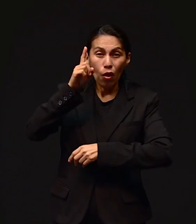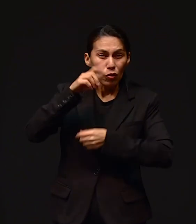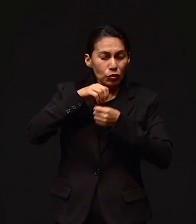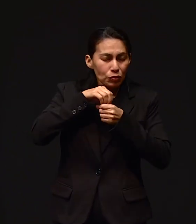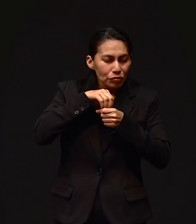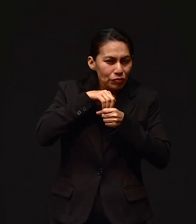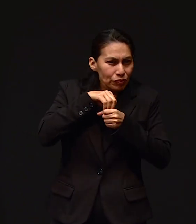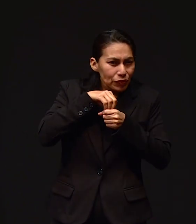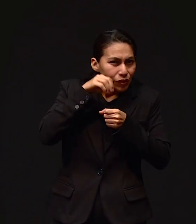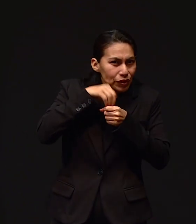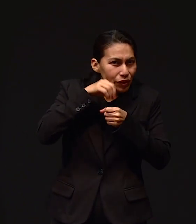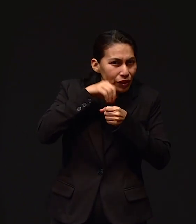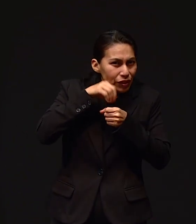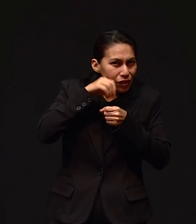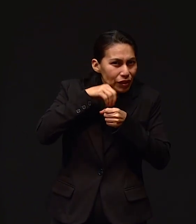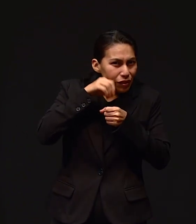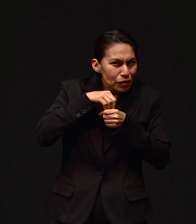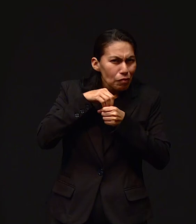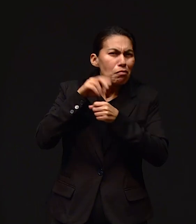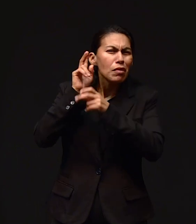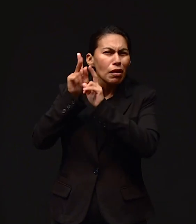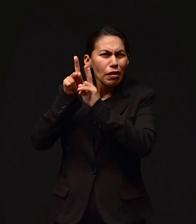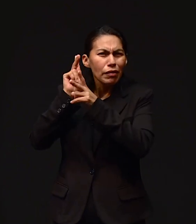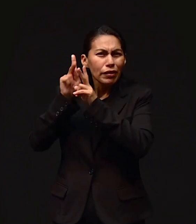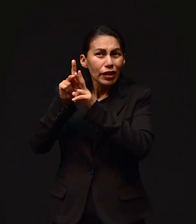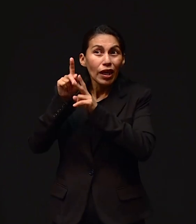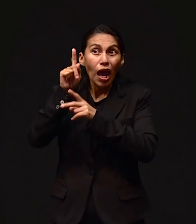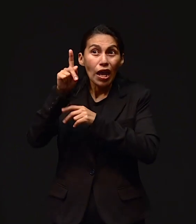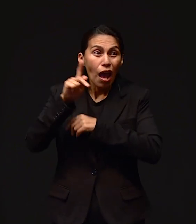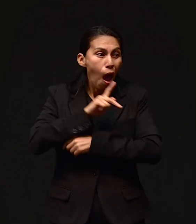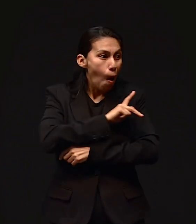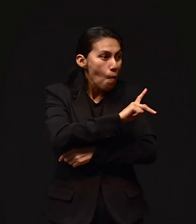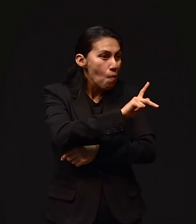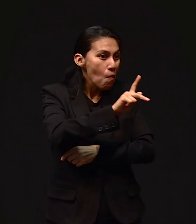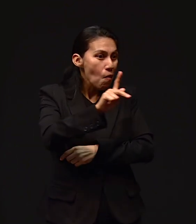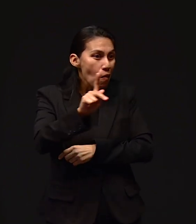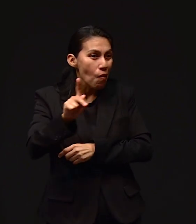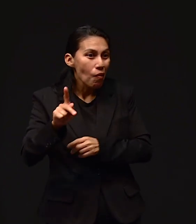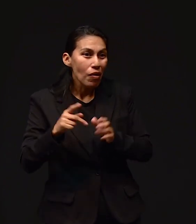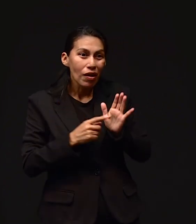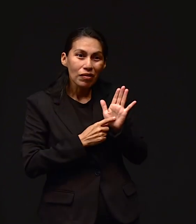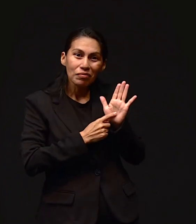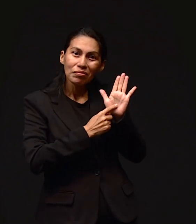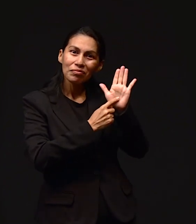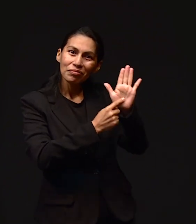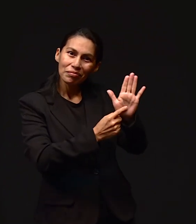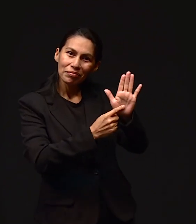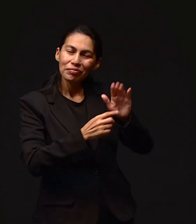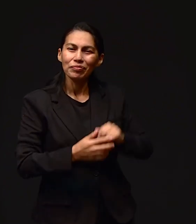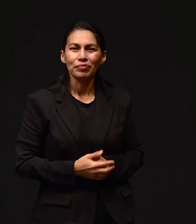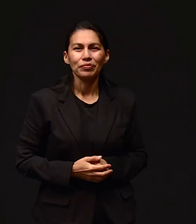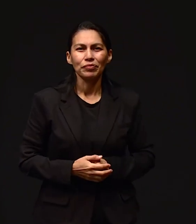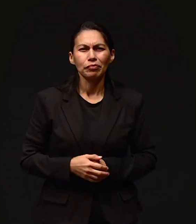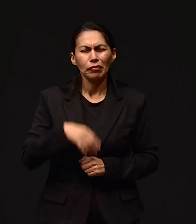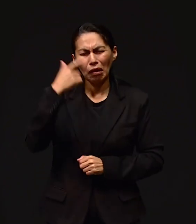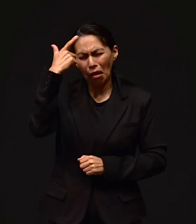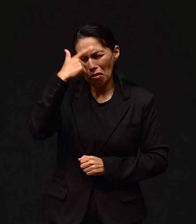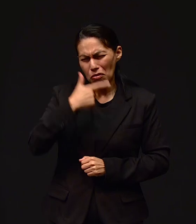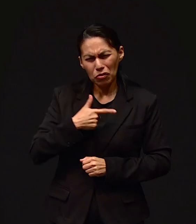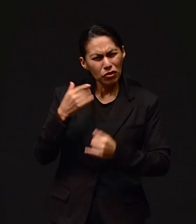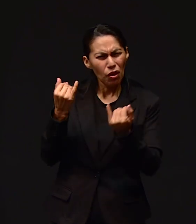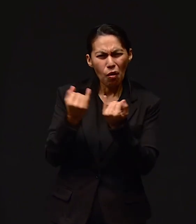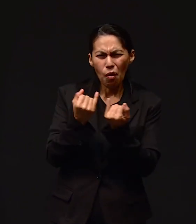secreto. Que él te recompensará en público. Y en la noche cuéntale todo. Mínimo